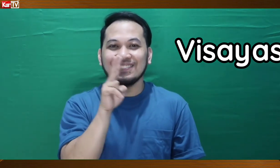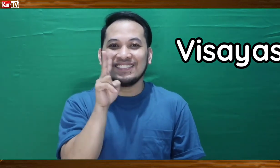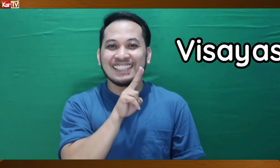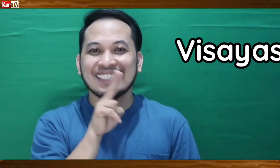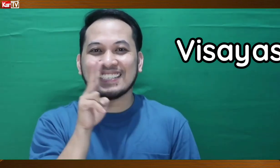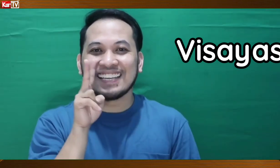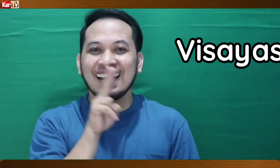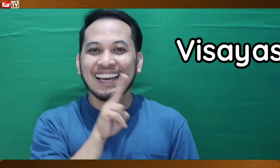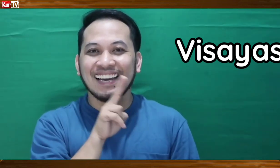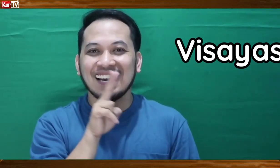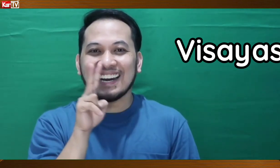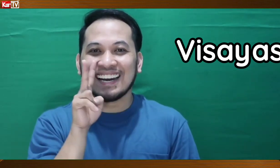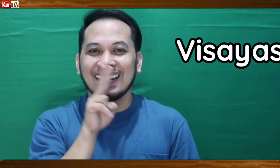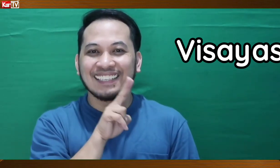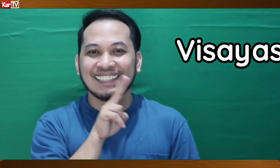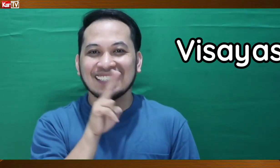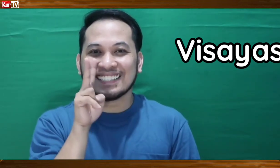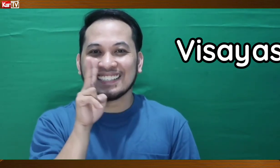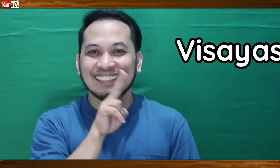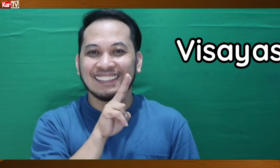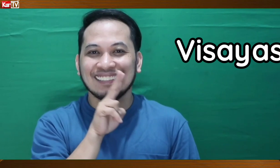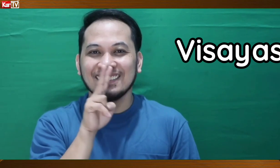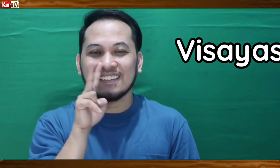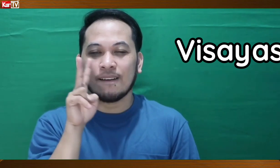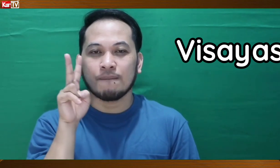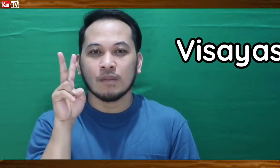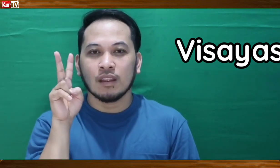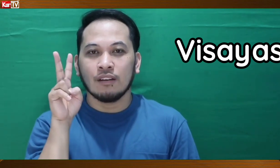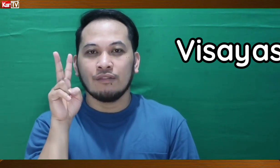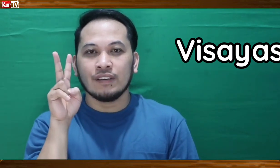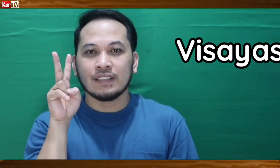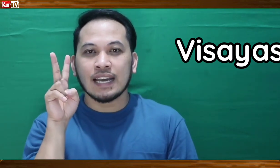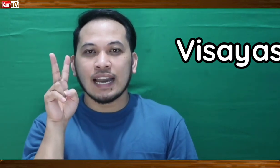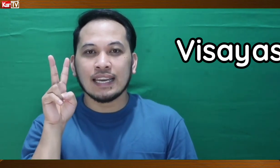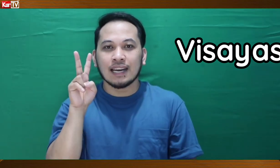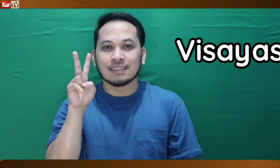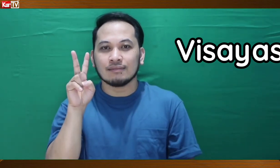Visayas.